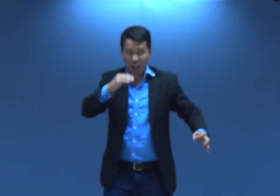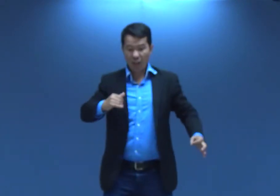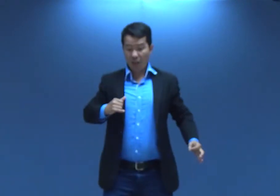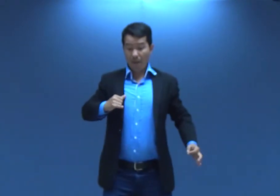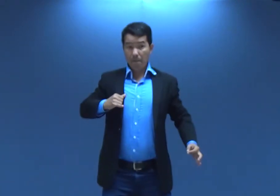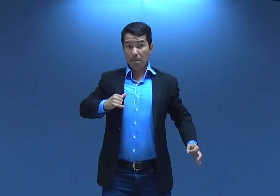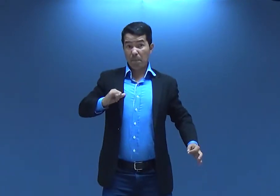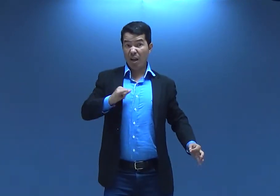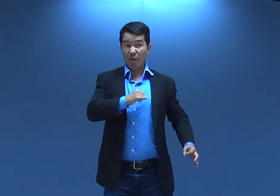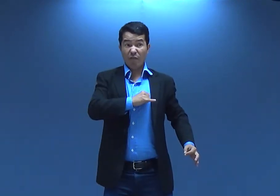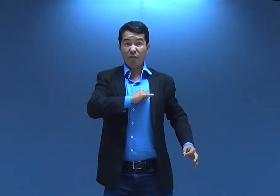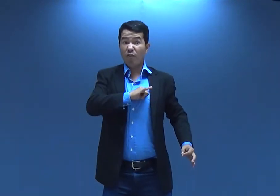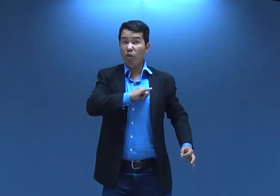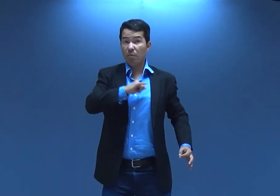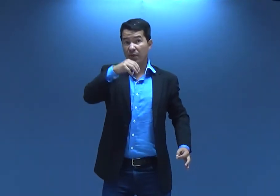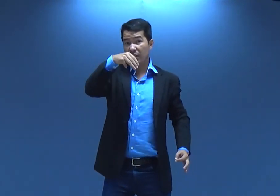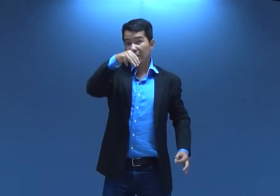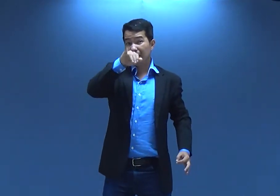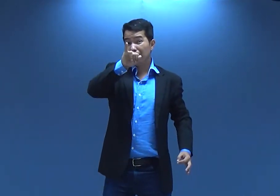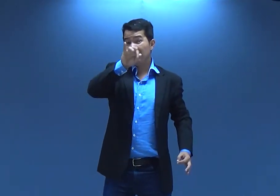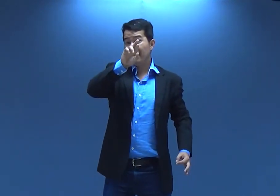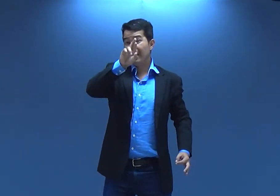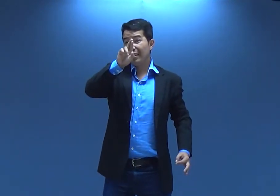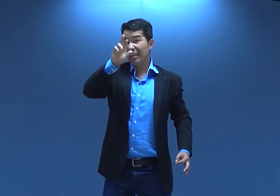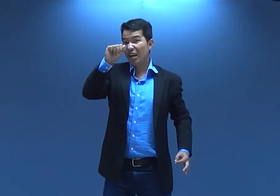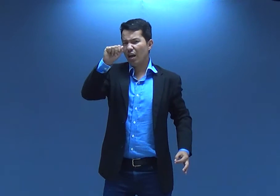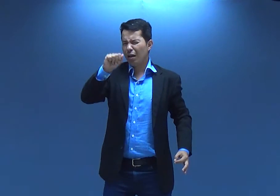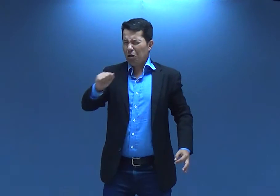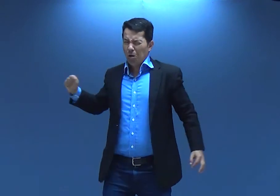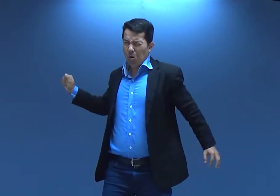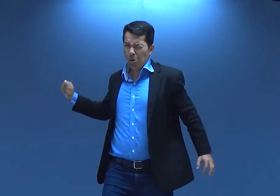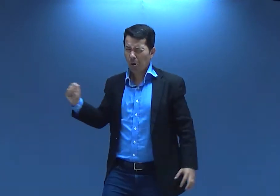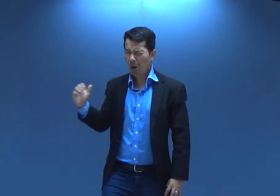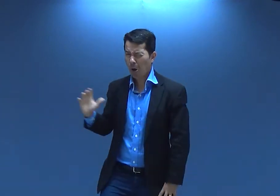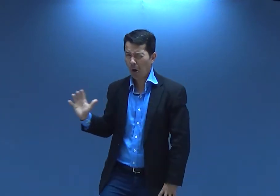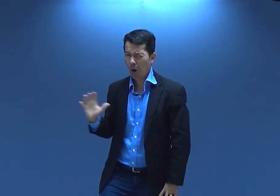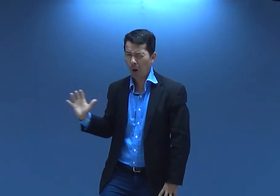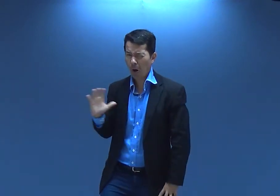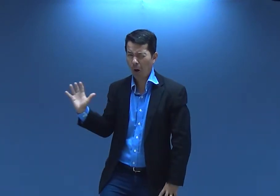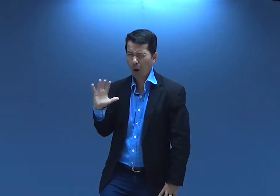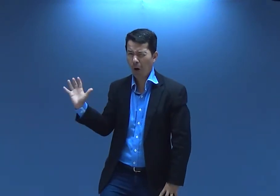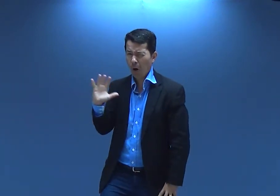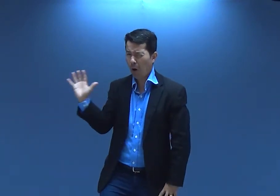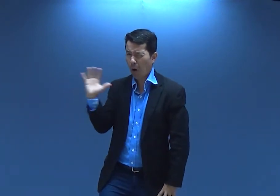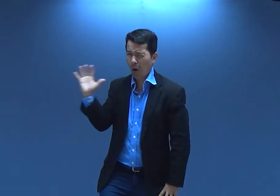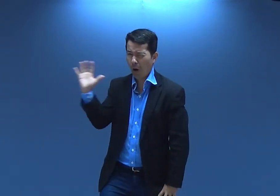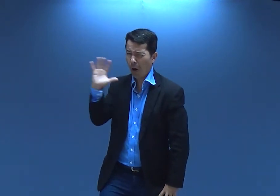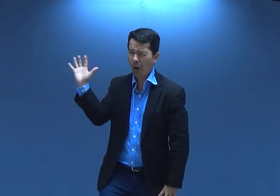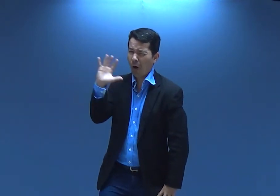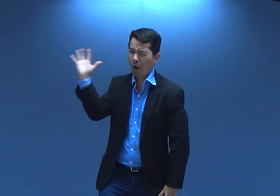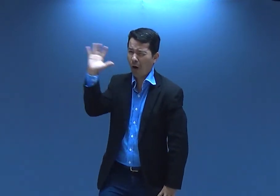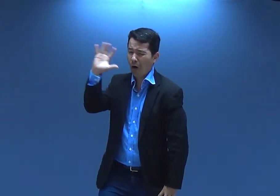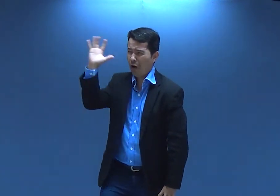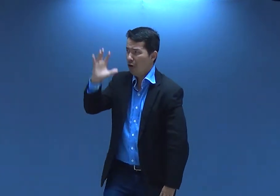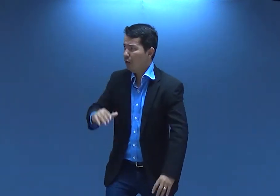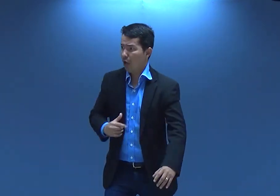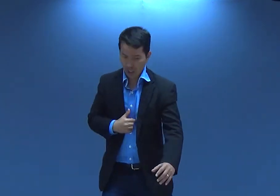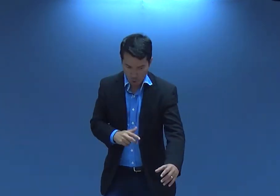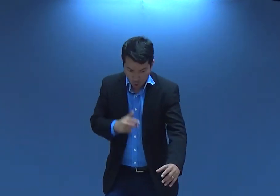Nossa. Eram perfumes, né? A mirra. E isso era muito caro.